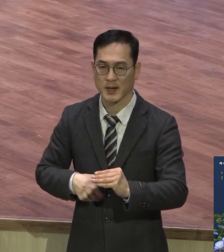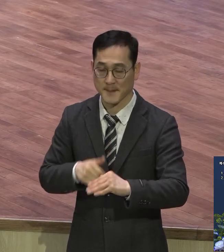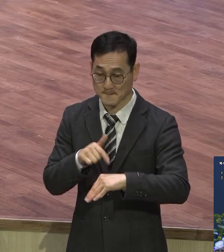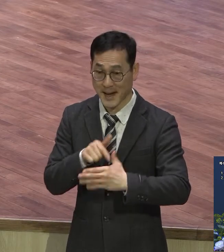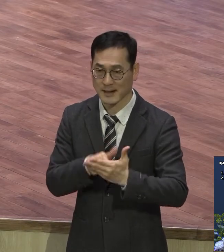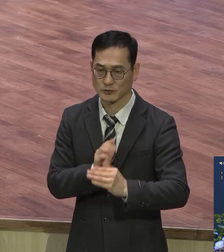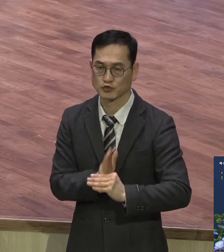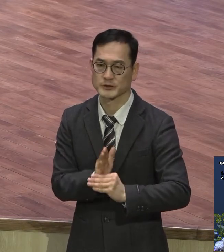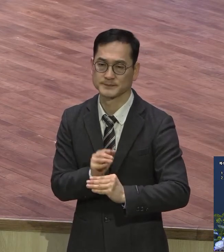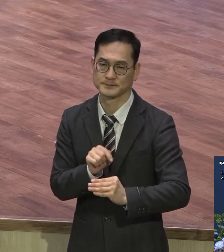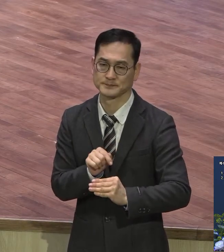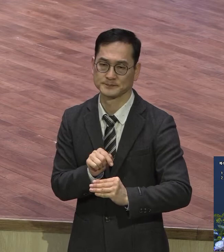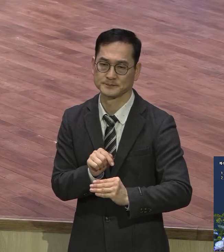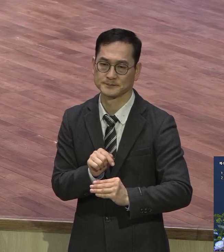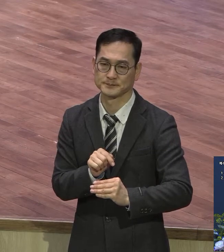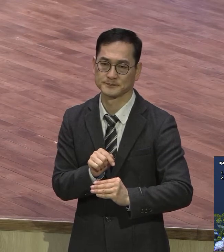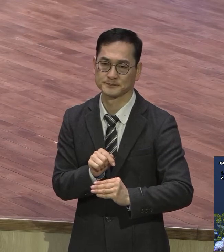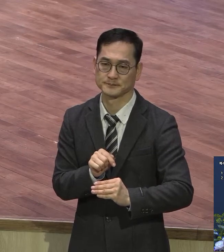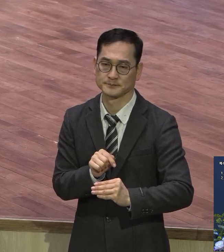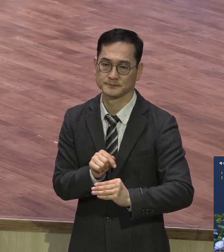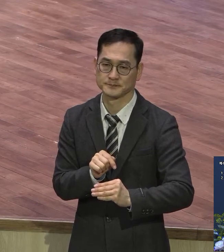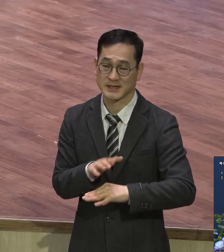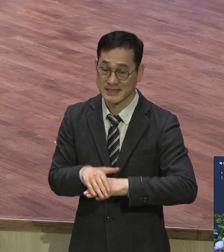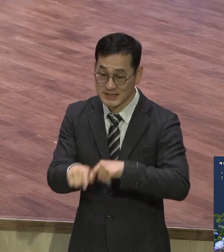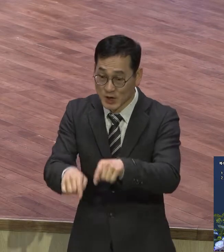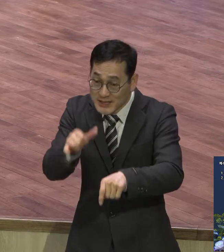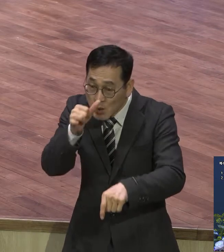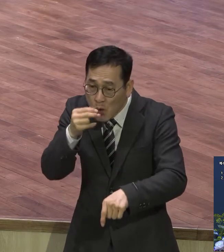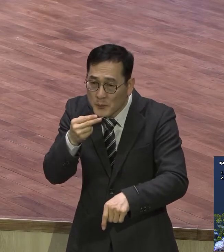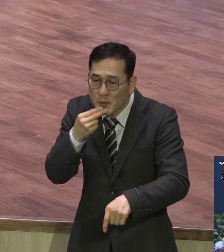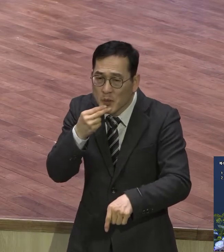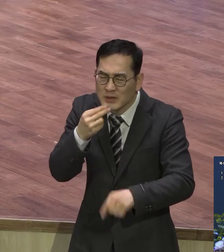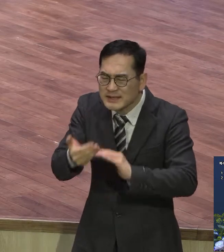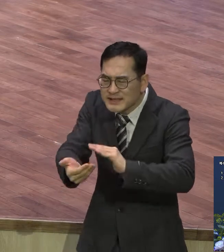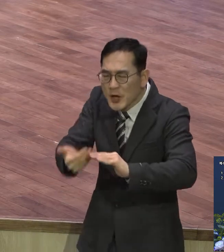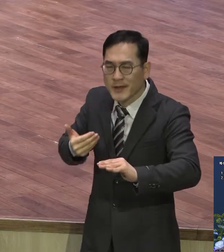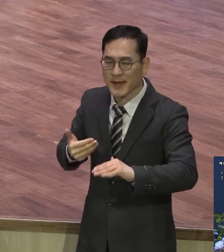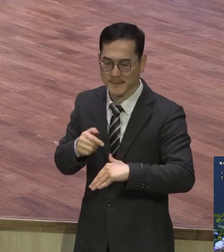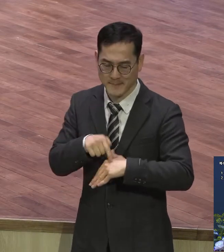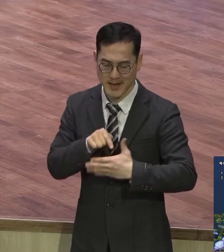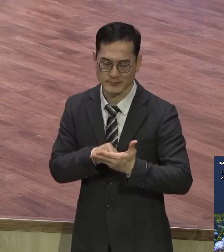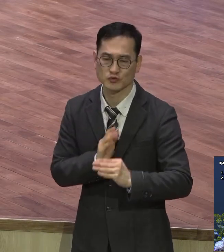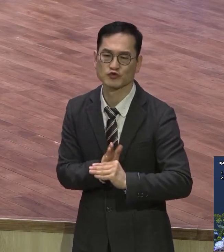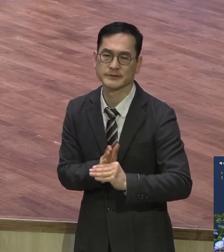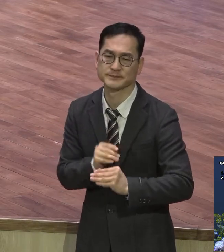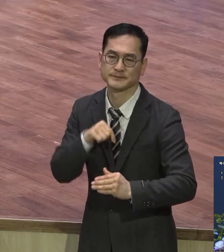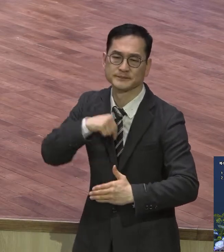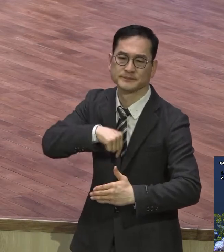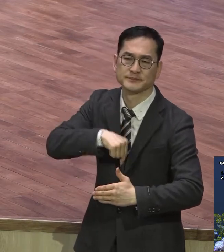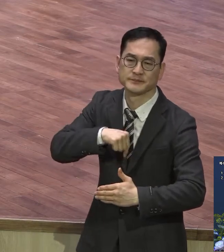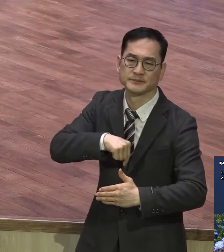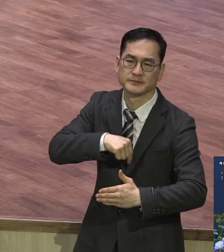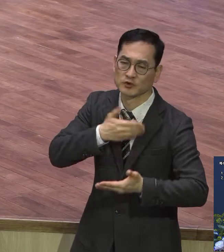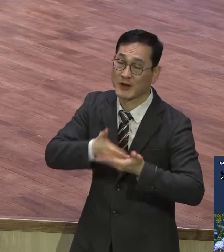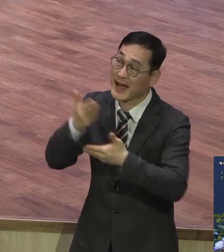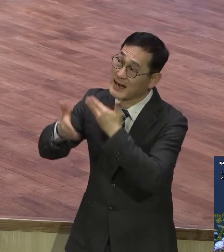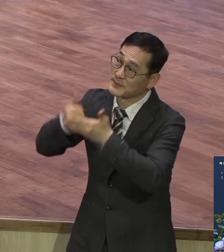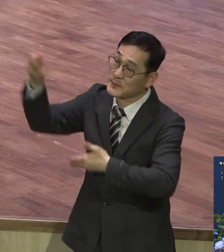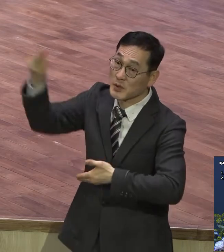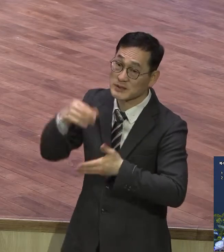중요하거든요 뭘 했다 안 했다가 중요한 게 그 마음 자세가 바로 돼 있나 안 돼 있나 하나님 보실 때 정말 나를 향해서 돼 있나